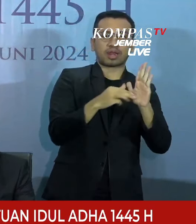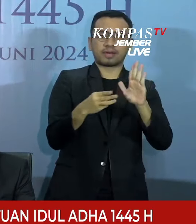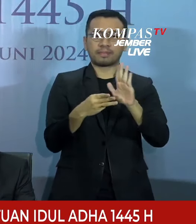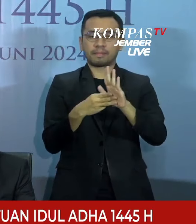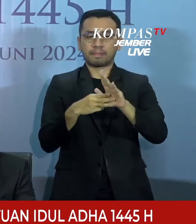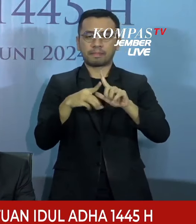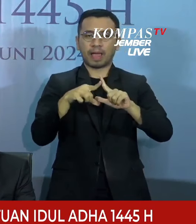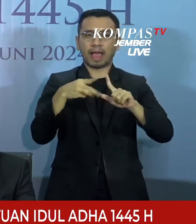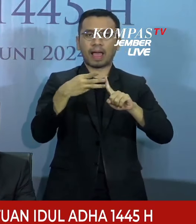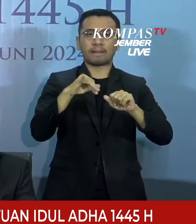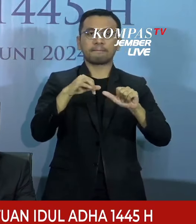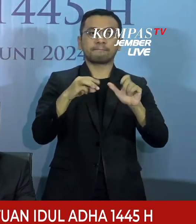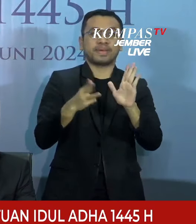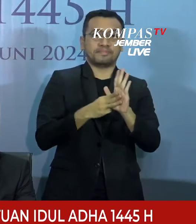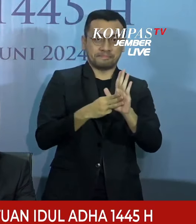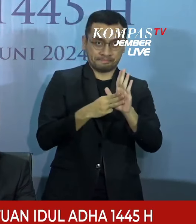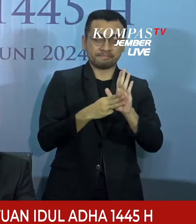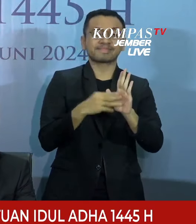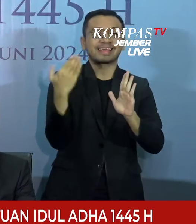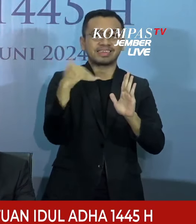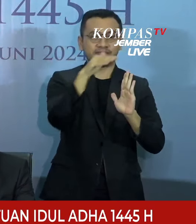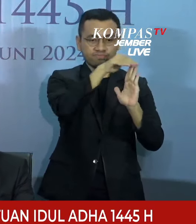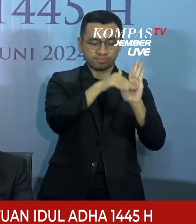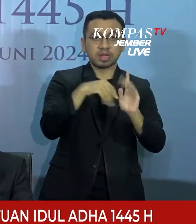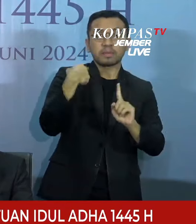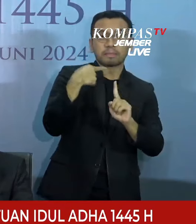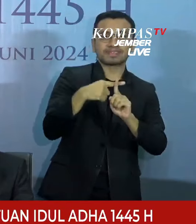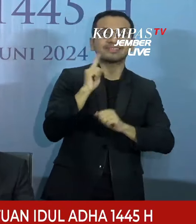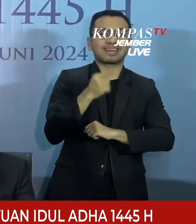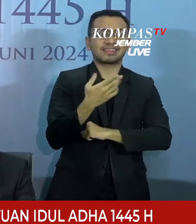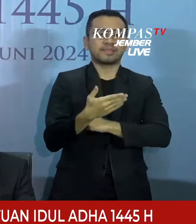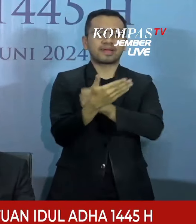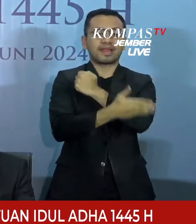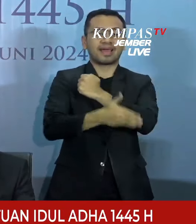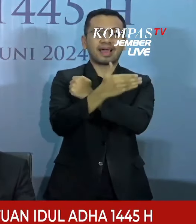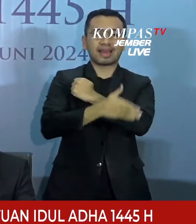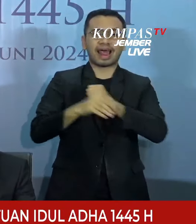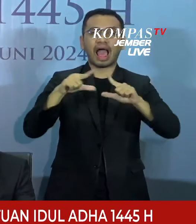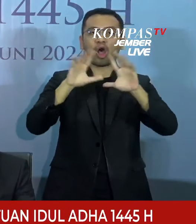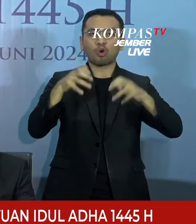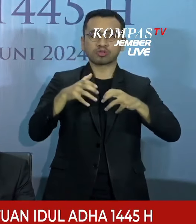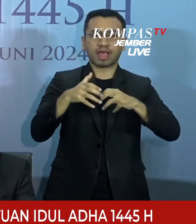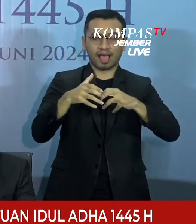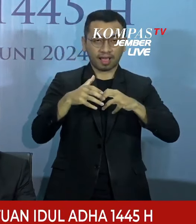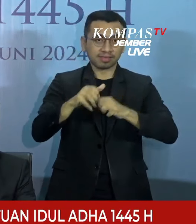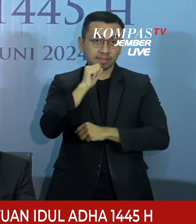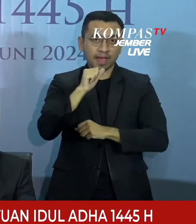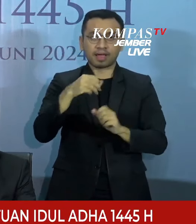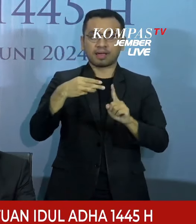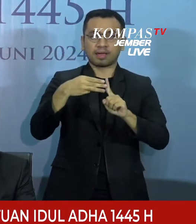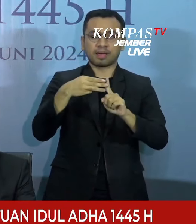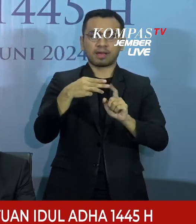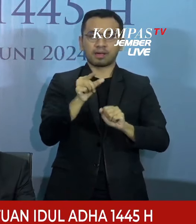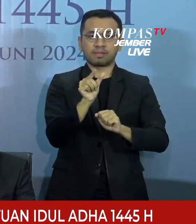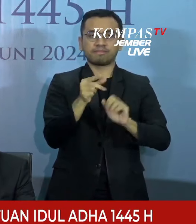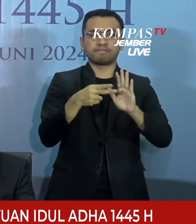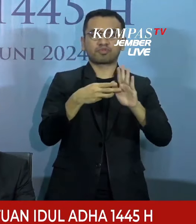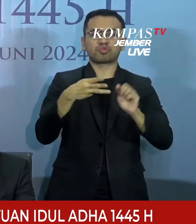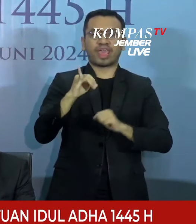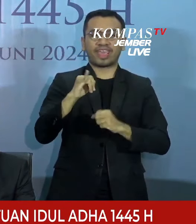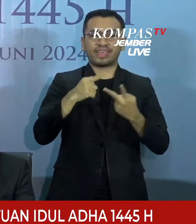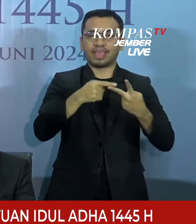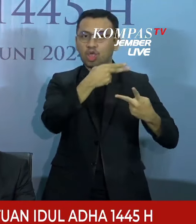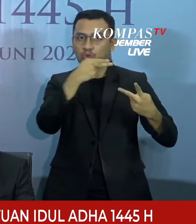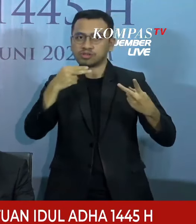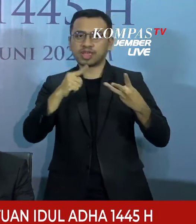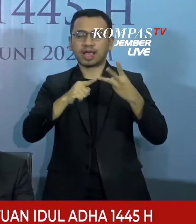diaplikasikan juga oleh negara-negara anggota Mabims yaitu Brunei, Darussalam, Indonesia,